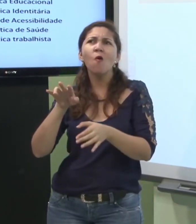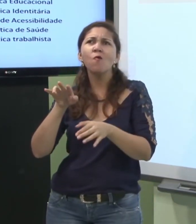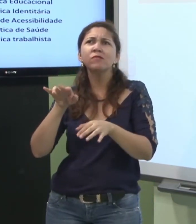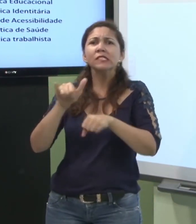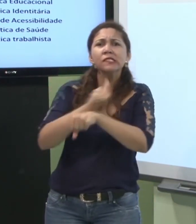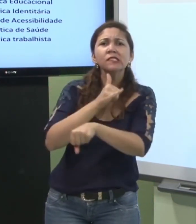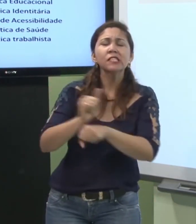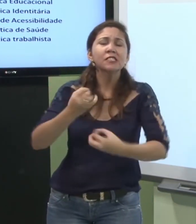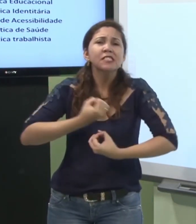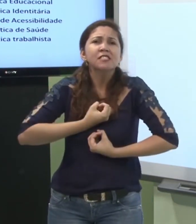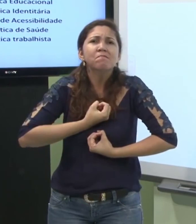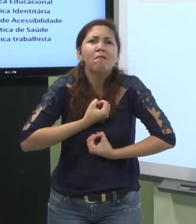sinais